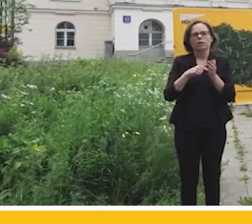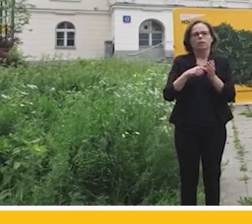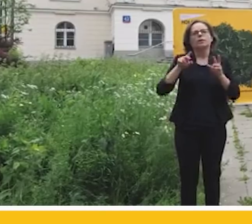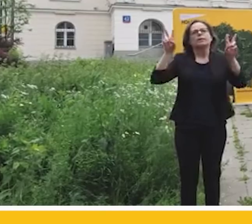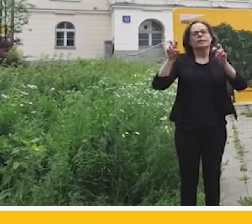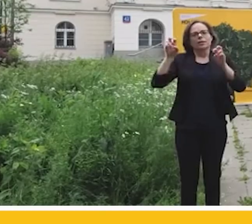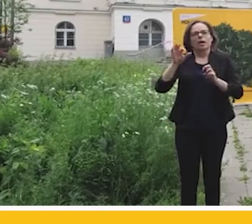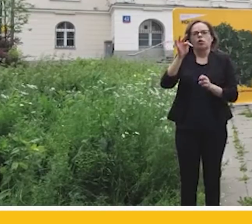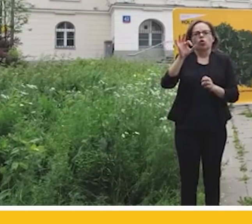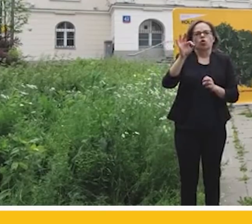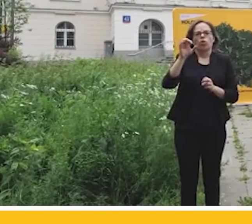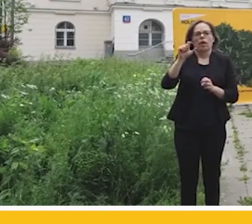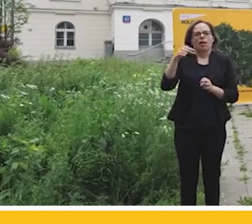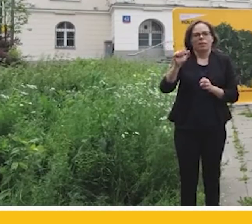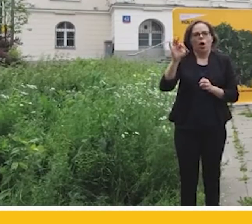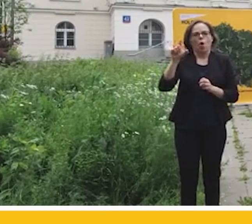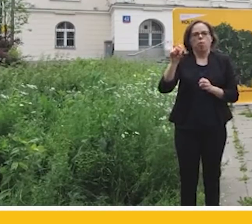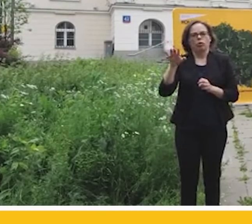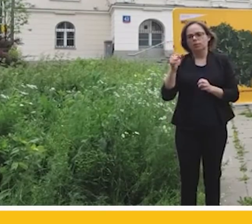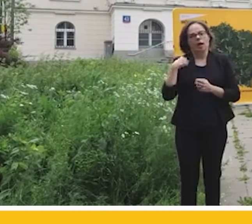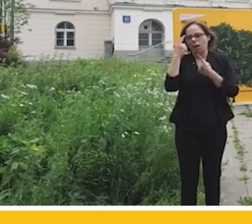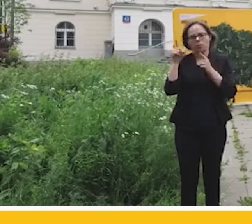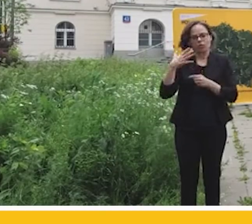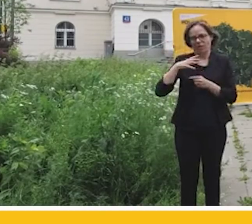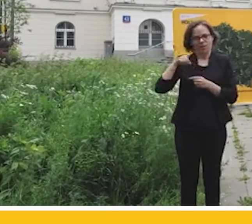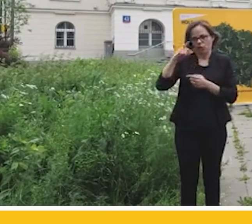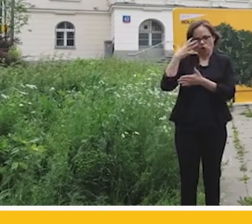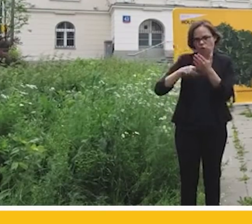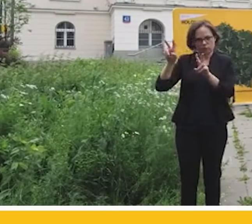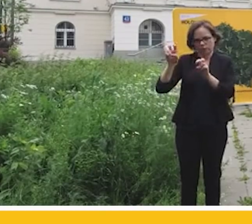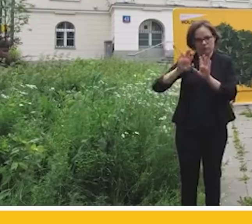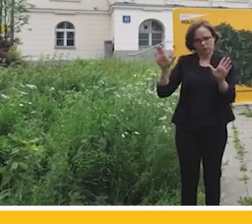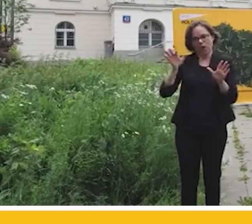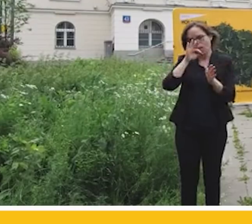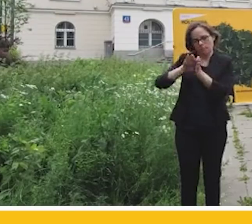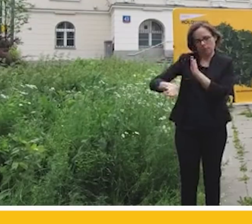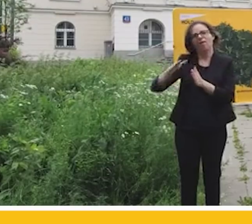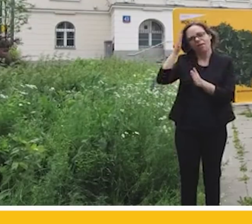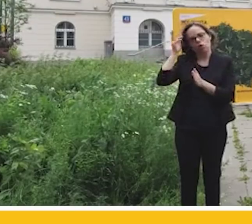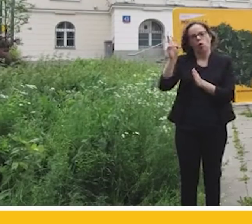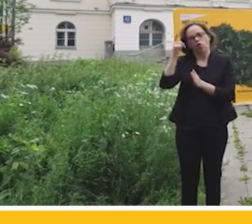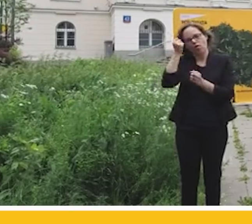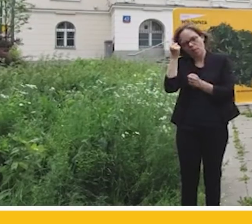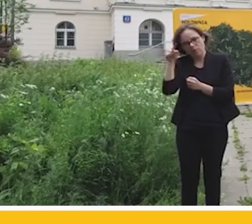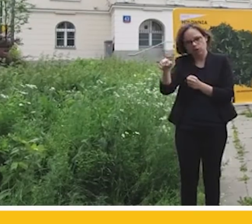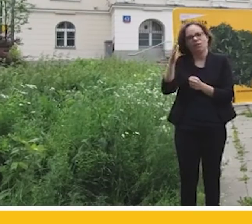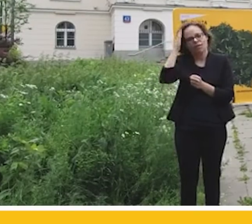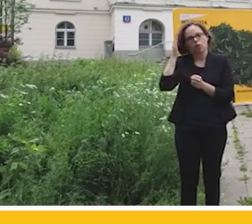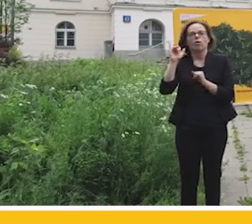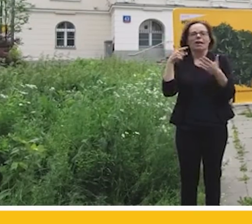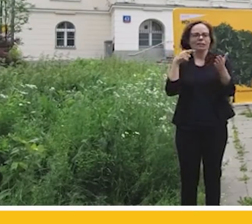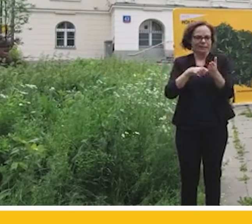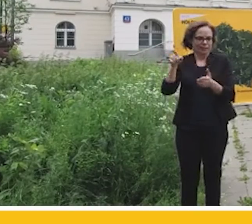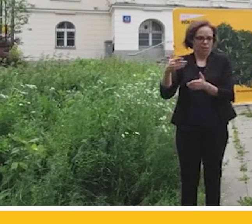totalna opozycja to nie jest dobry pomysł. To jest określenie, które wiadomo kto ukuł i wiadomo w jakim celu go używał.